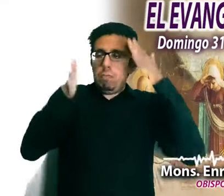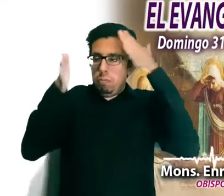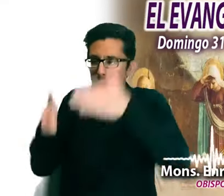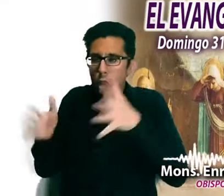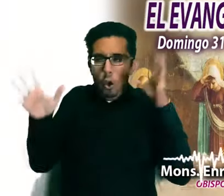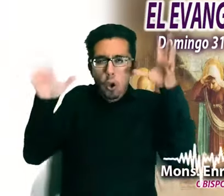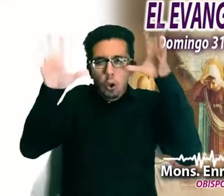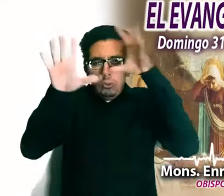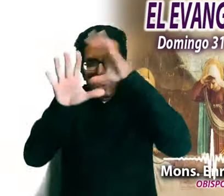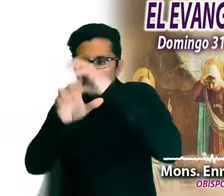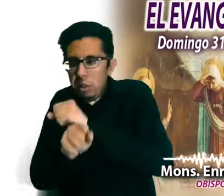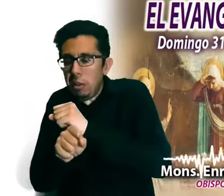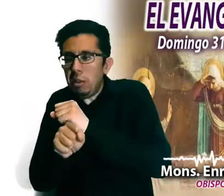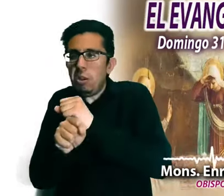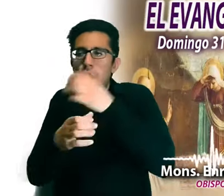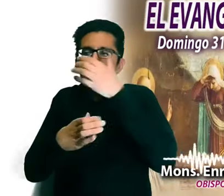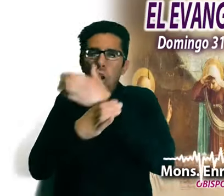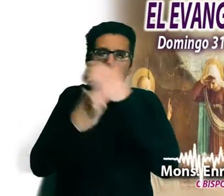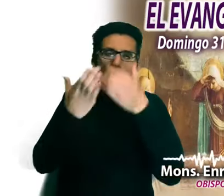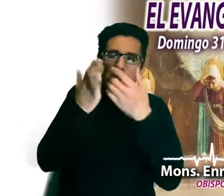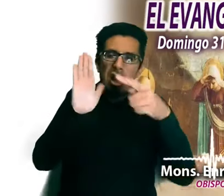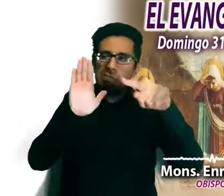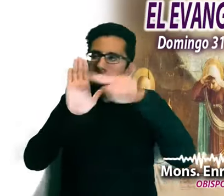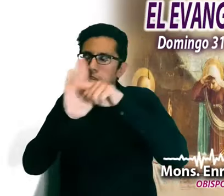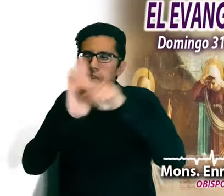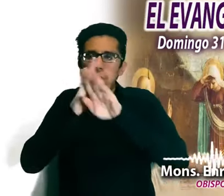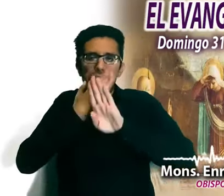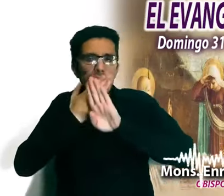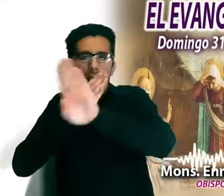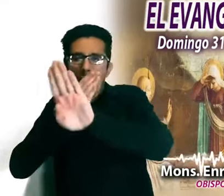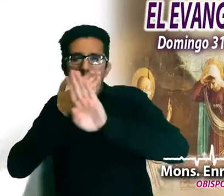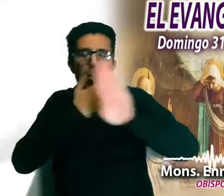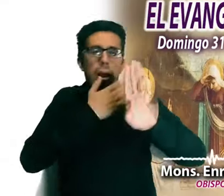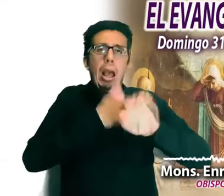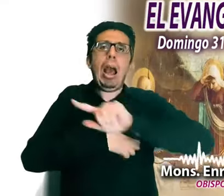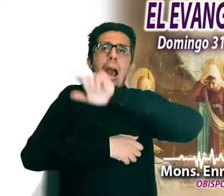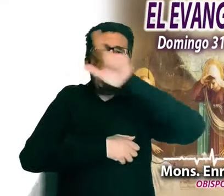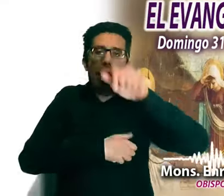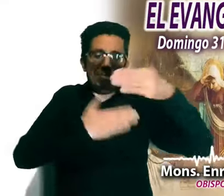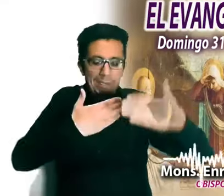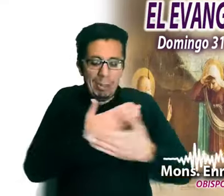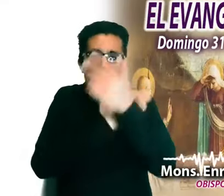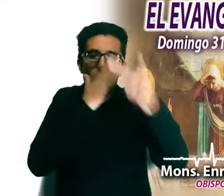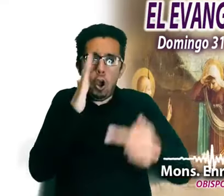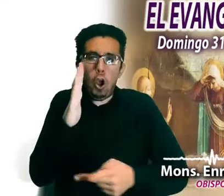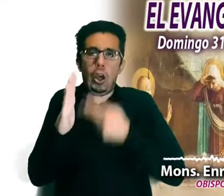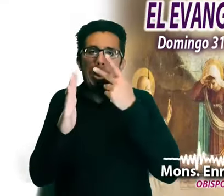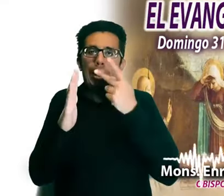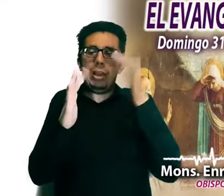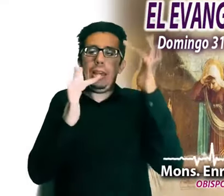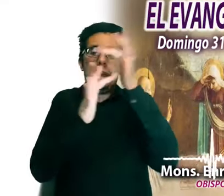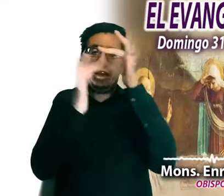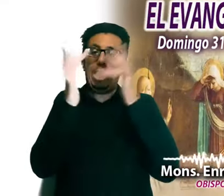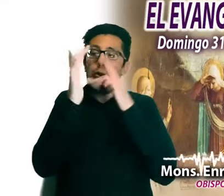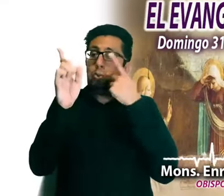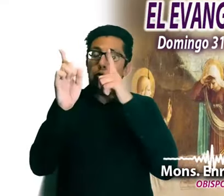a todas las propuestas del mundo para renacer a un vigoroso empeño por la nueva luz del resucitado.